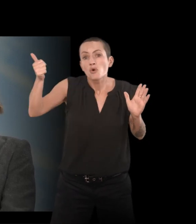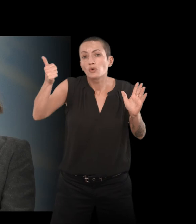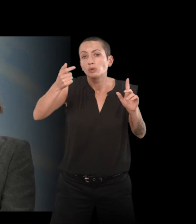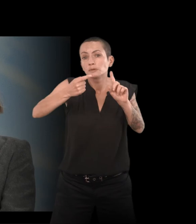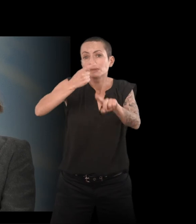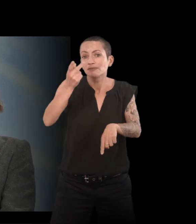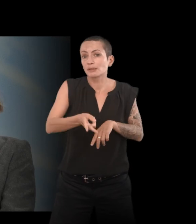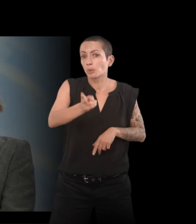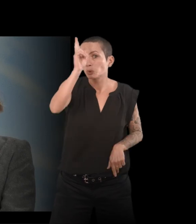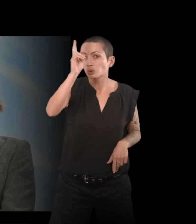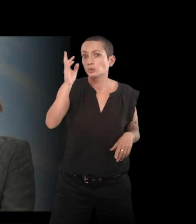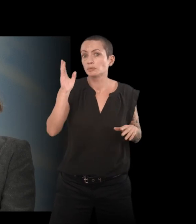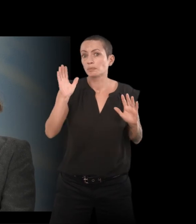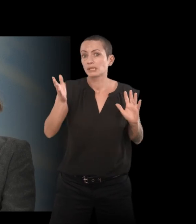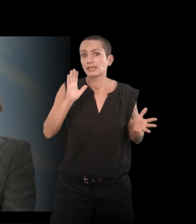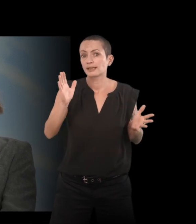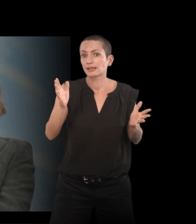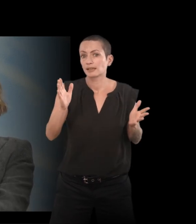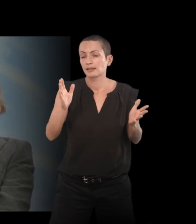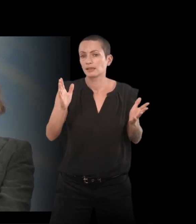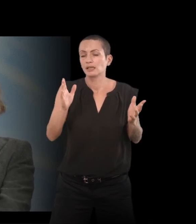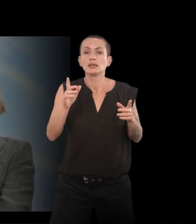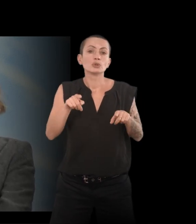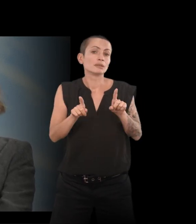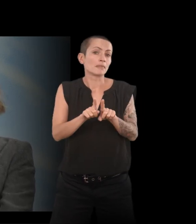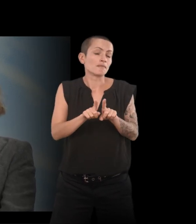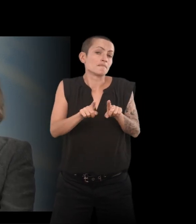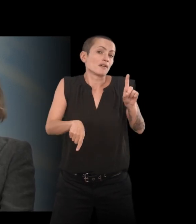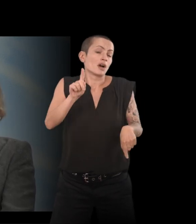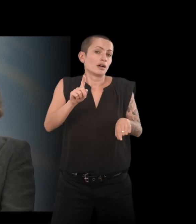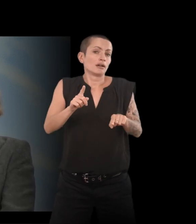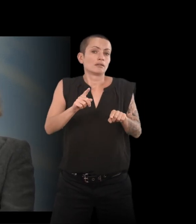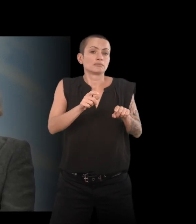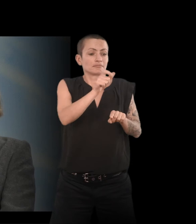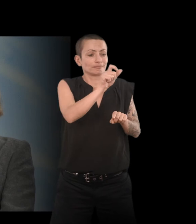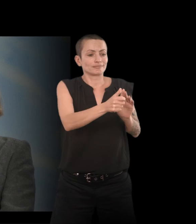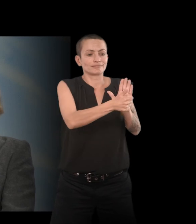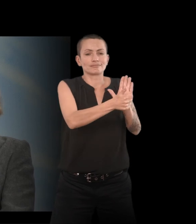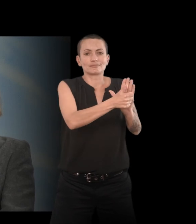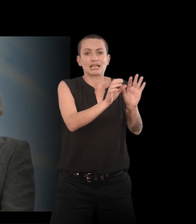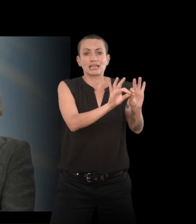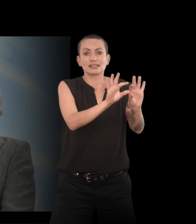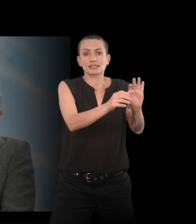Et en même temps, le fait que parfois on se détache de la narratrice principale qui est moi, ça aide les autres aussi